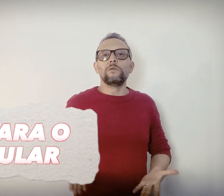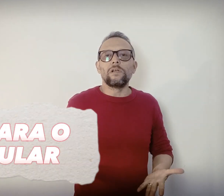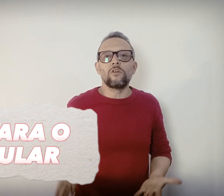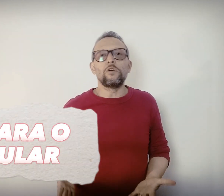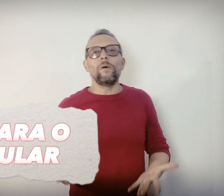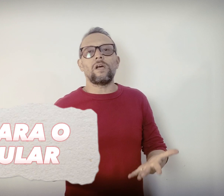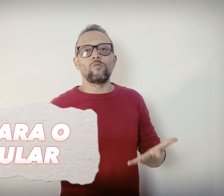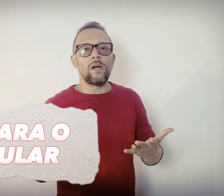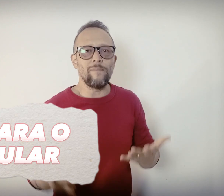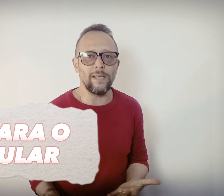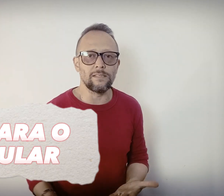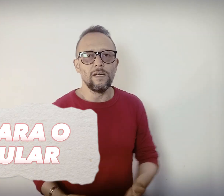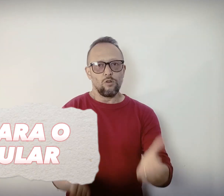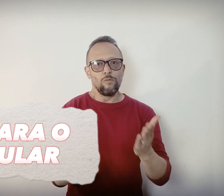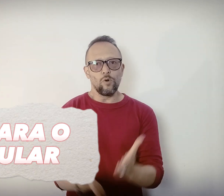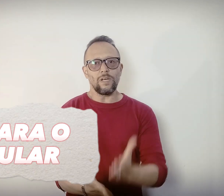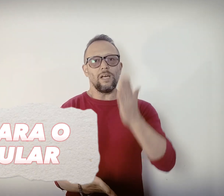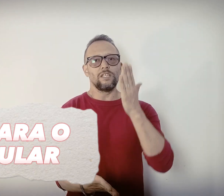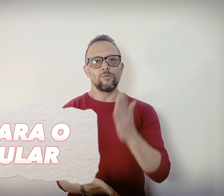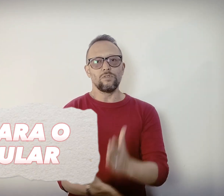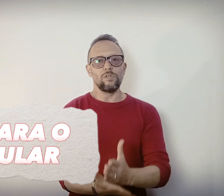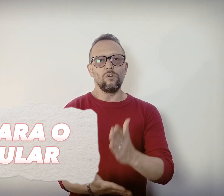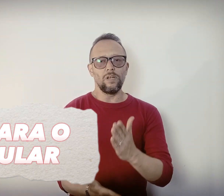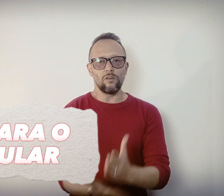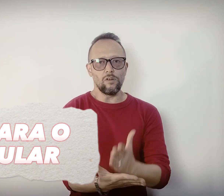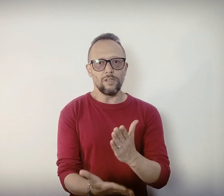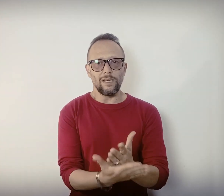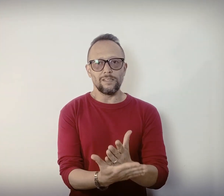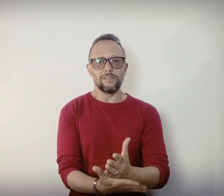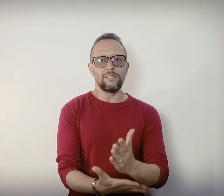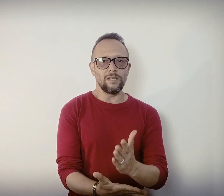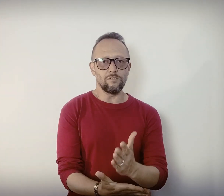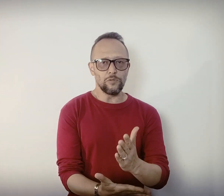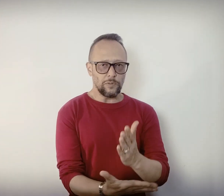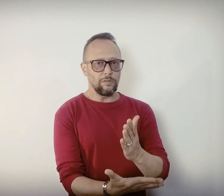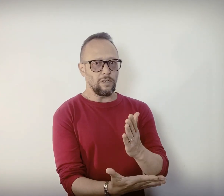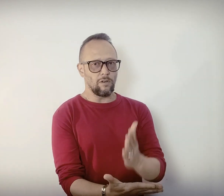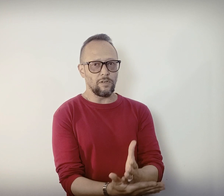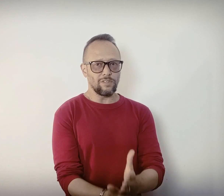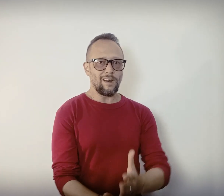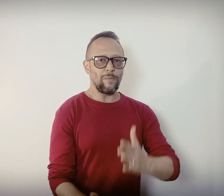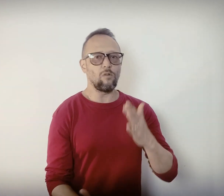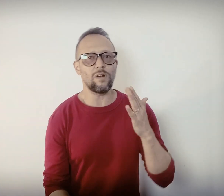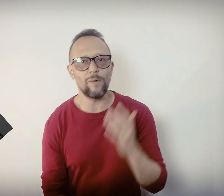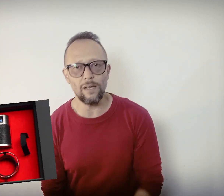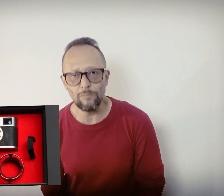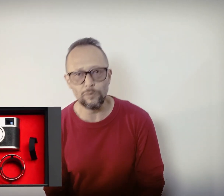electrónico para capturar imágenes no importa el dispositivo electrónico que tengas si ya tienes un dispositivo electrónico, sea la mejor cámara del mundo